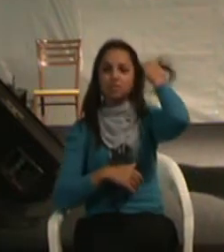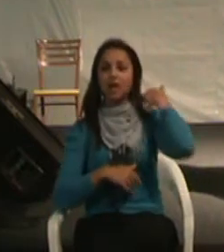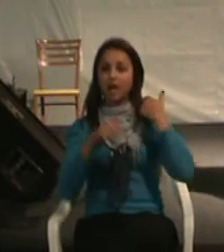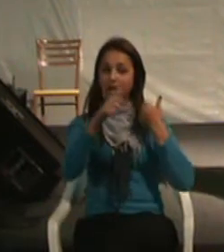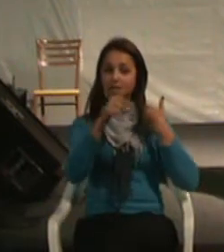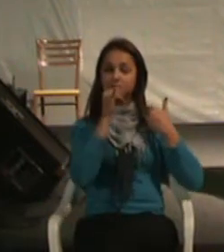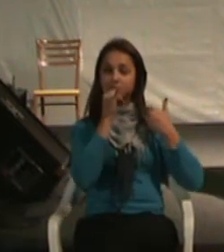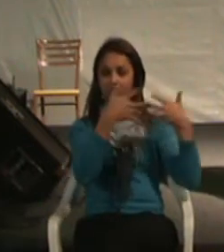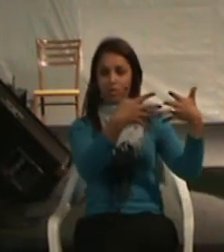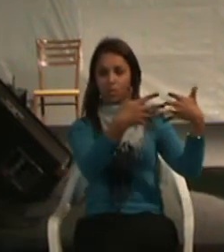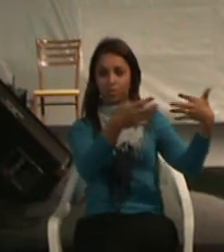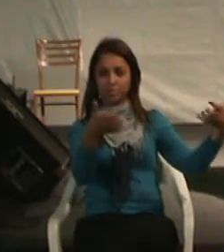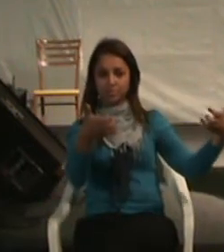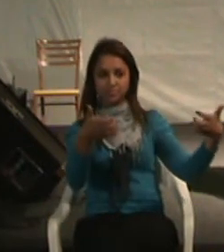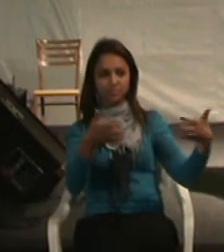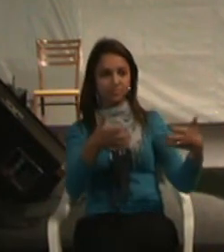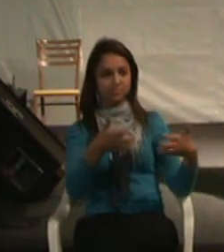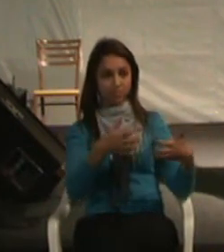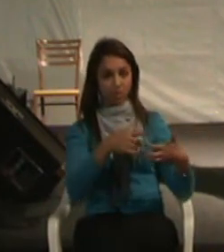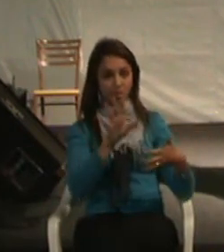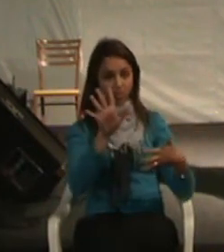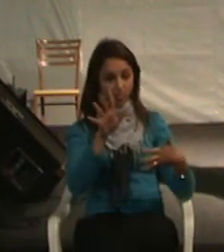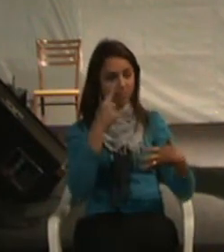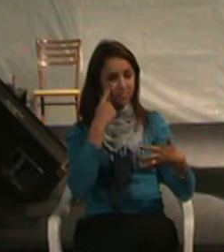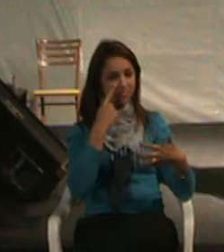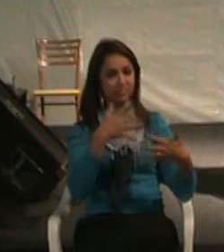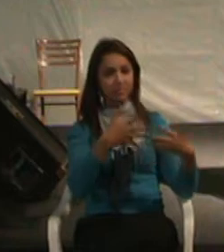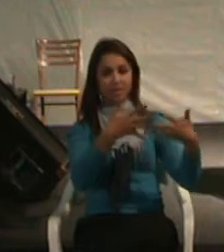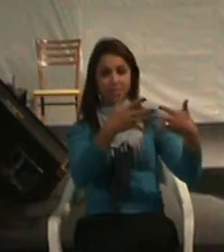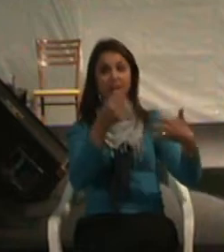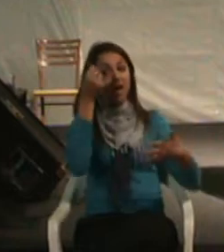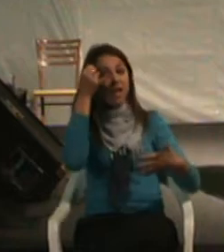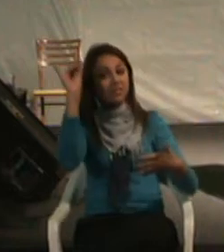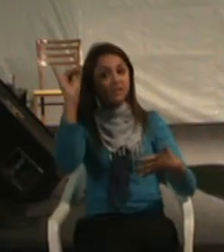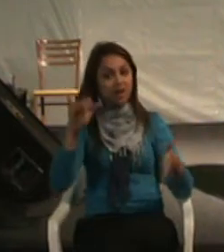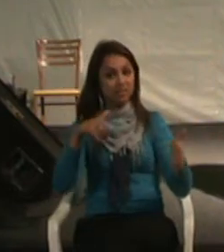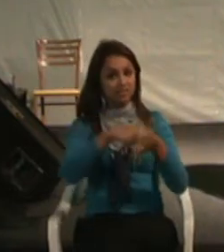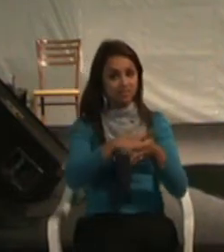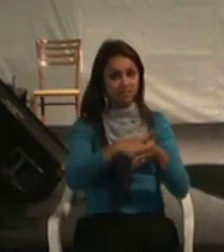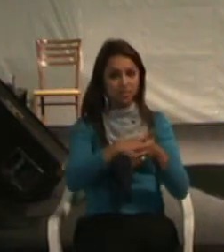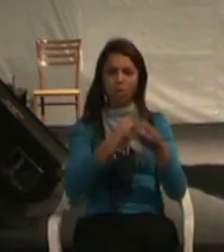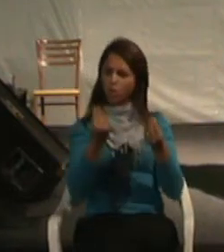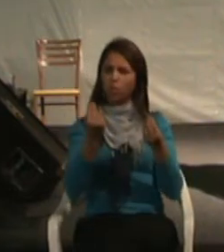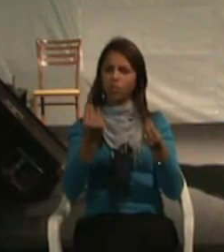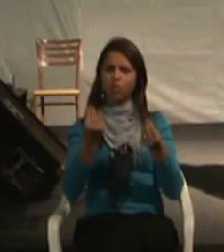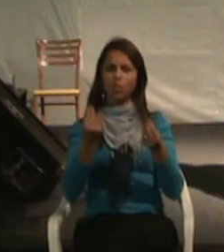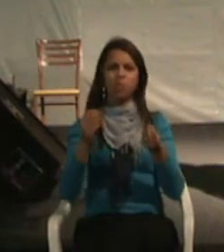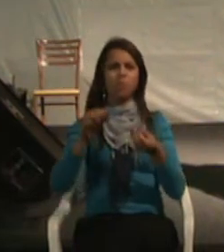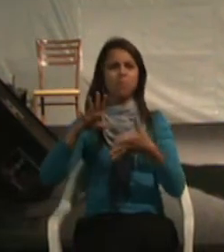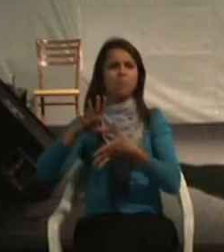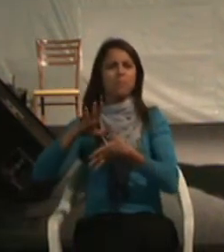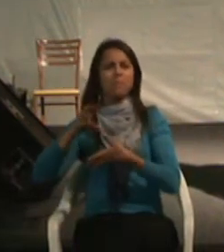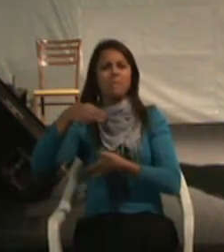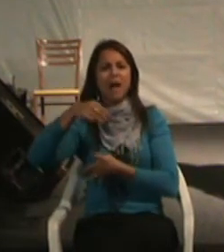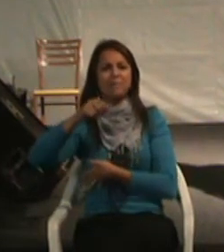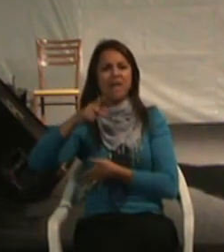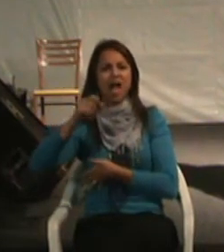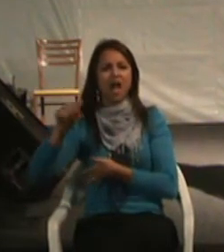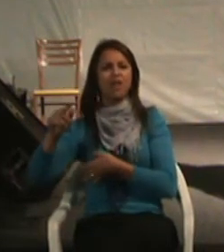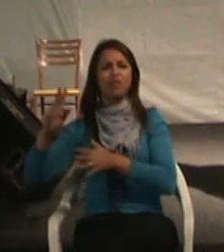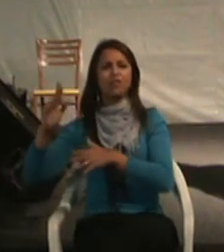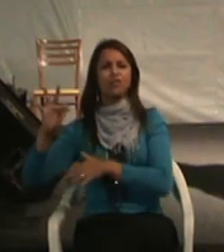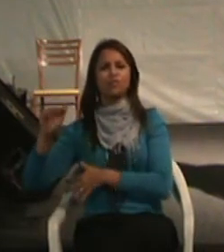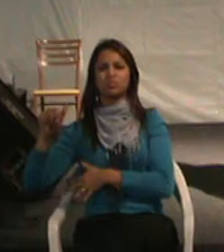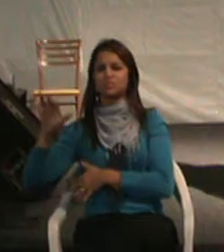na Copel, olha o eu estou dizendo. De evitar acidentes. Vamos mapear as funções desse pessoal. Vamos dizer